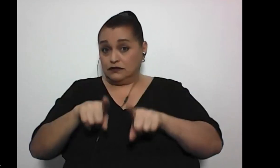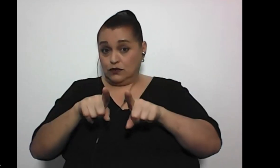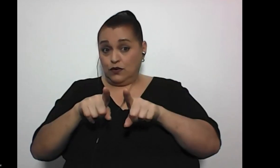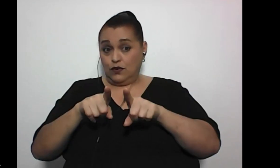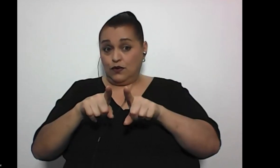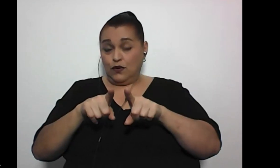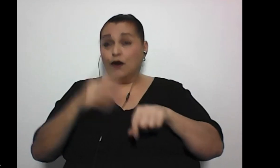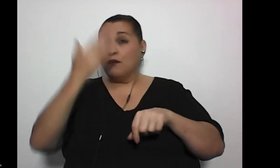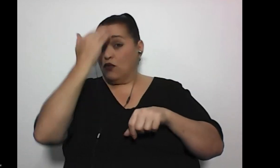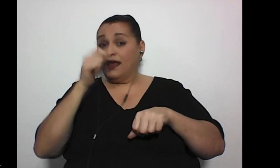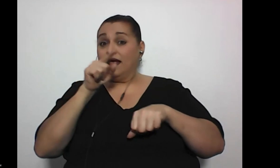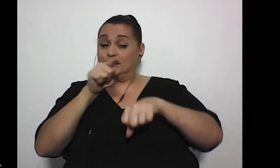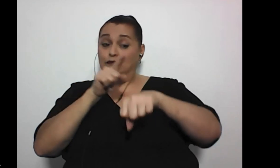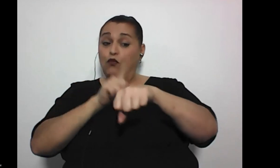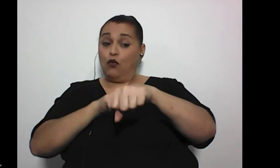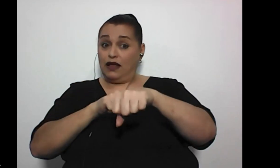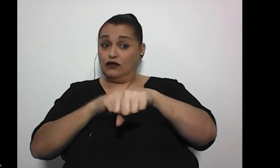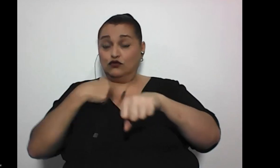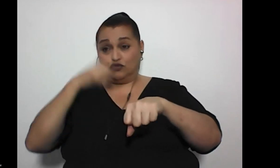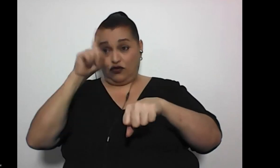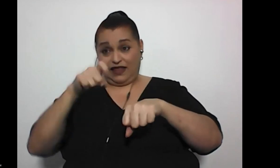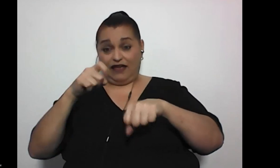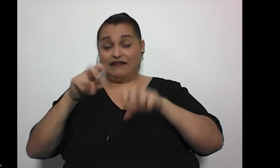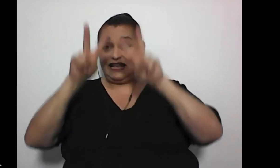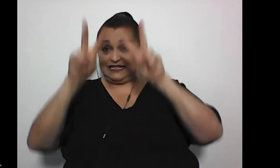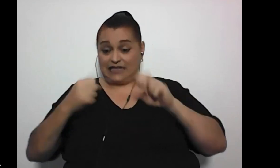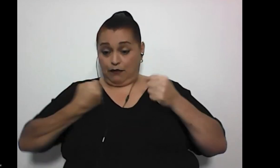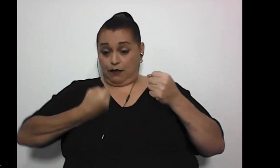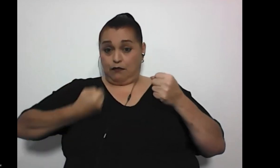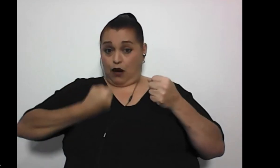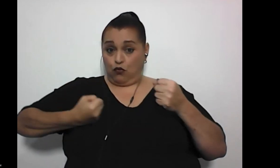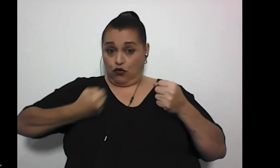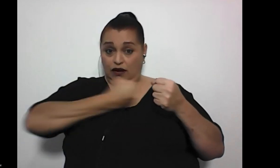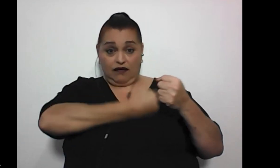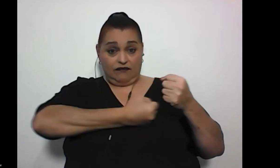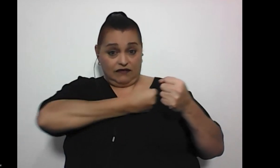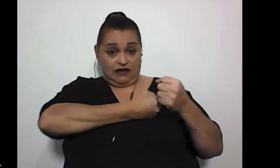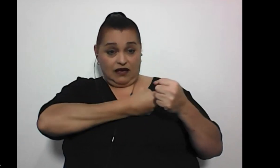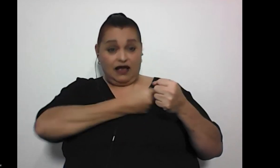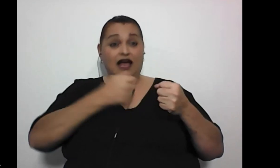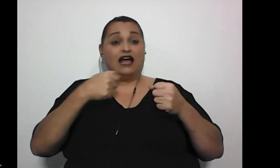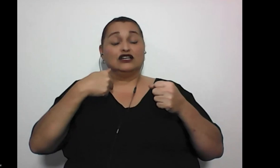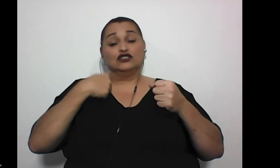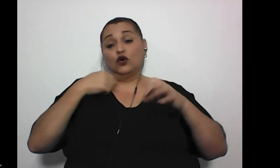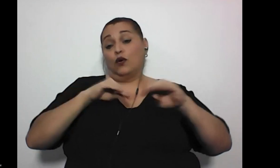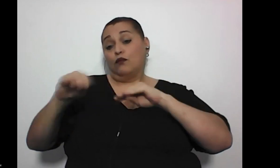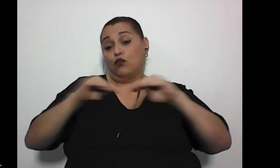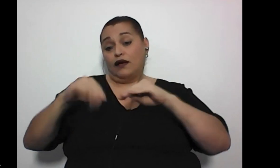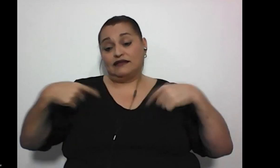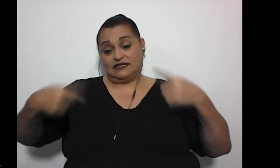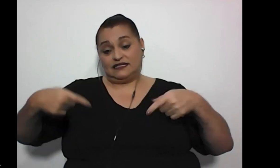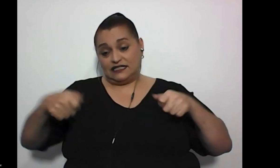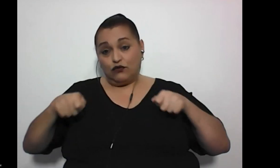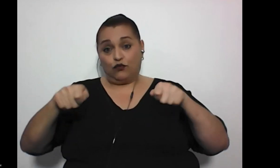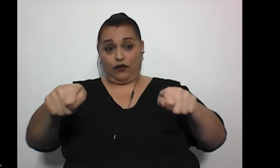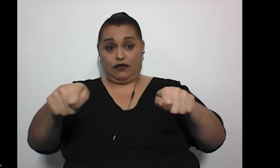porque en el momento en que tenía que hacerme la mamografía estaba movilizándome en silla de ruedas